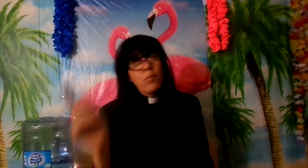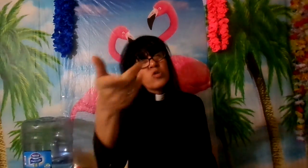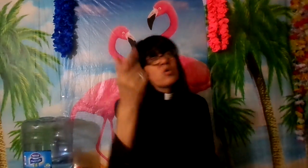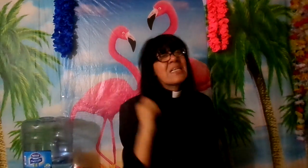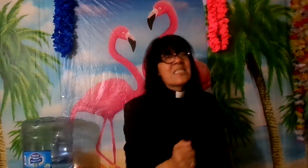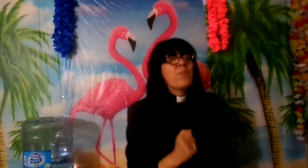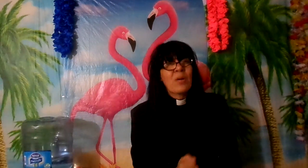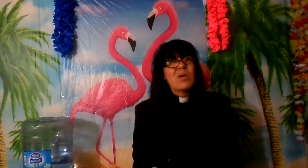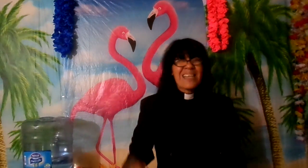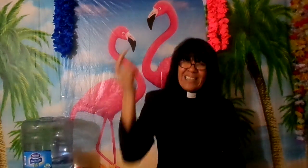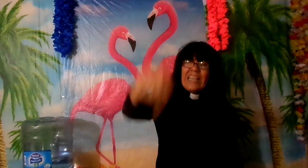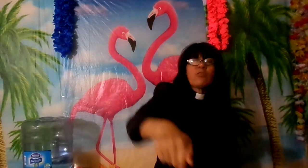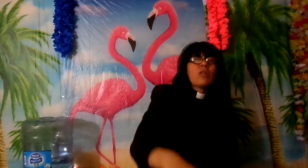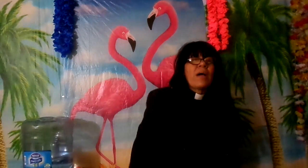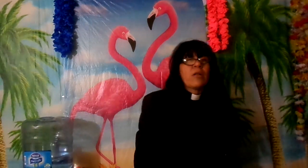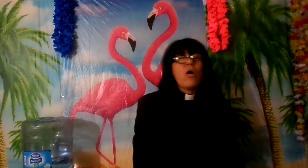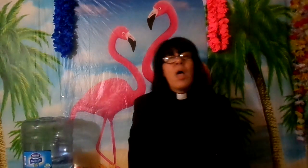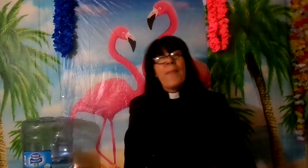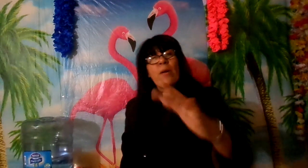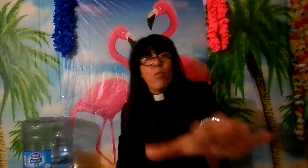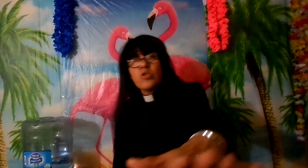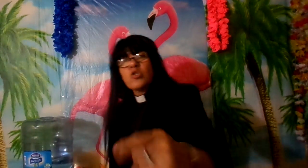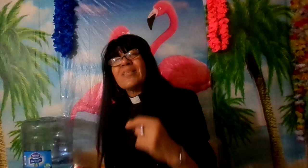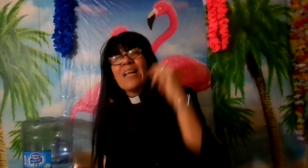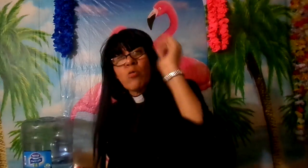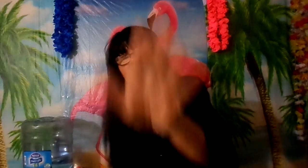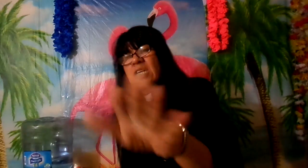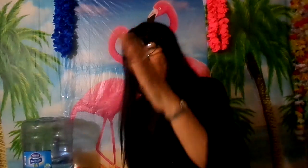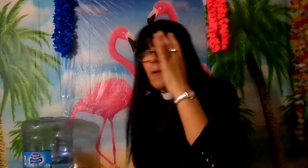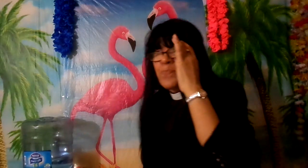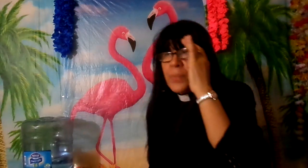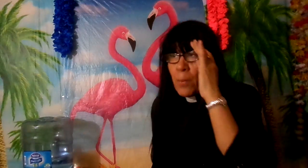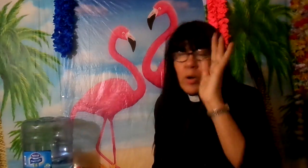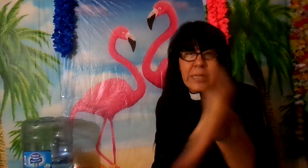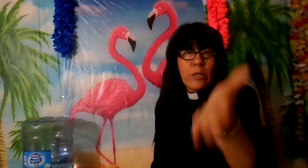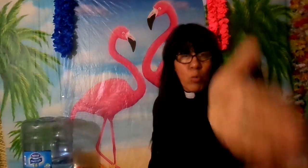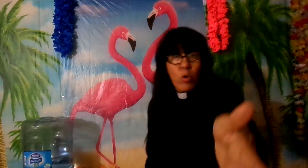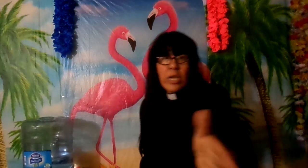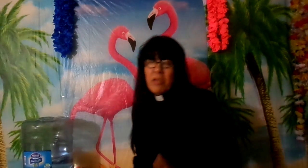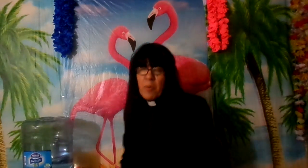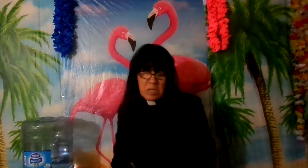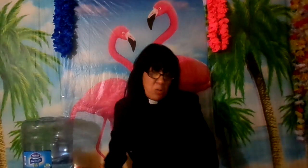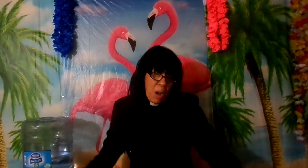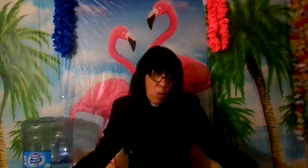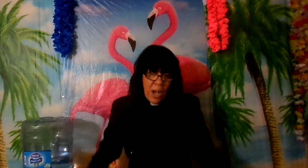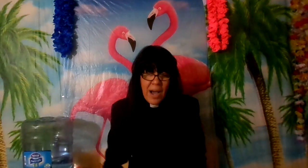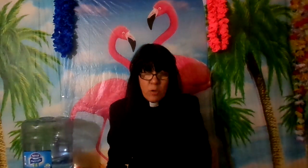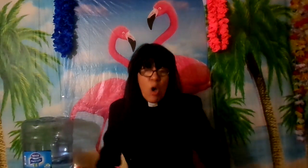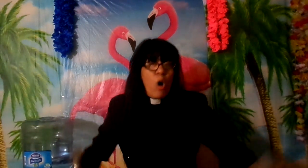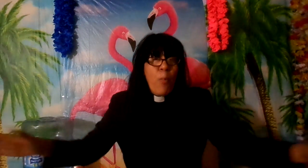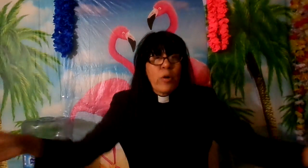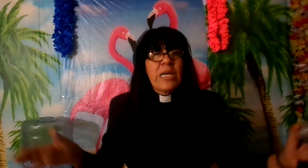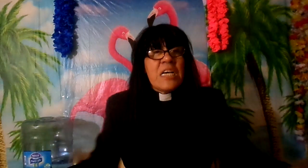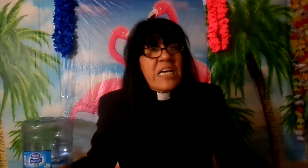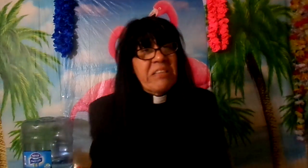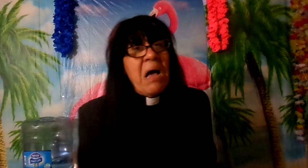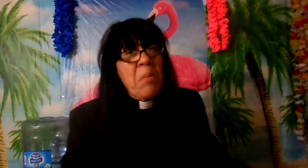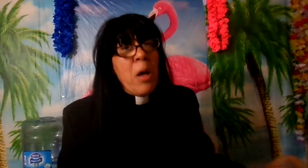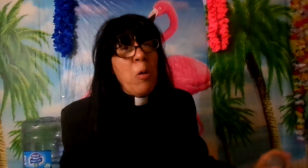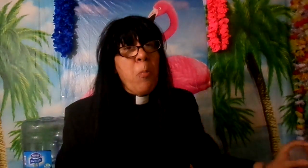muchos sinvergüenzas dentro del evangelio pero muchos son del concilio porque tienen un guillo porque son abogados o porque están en un